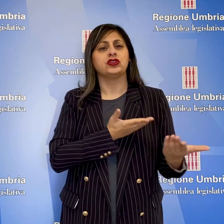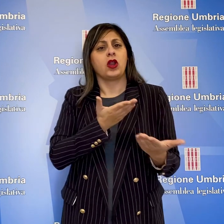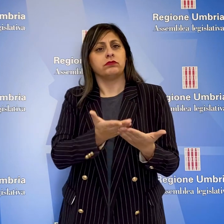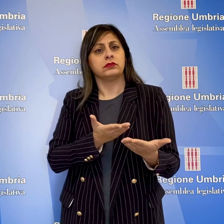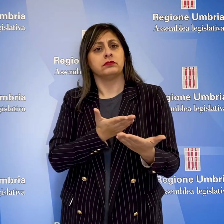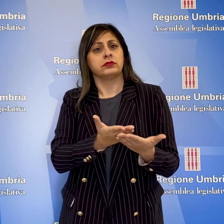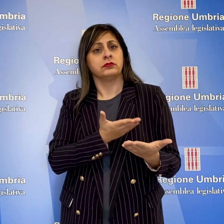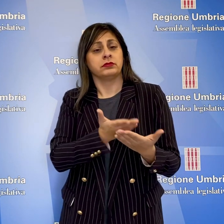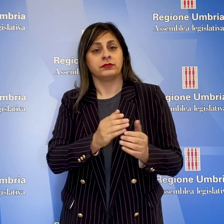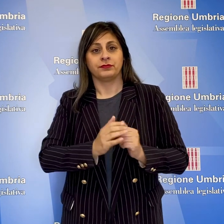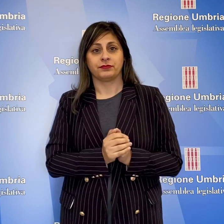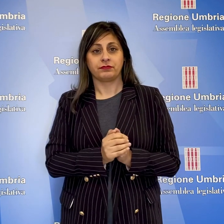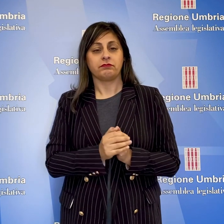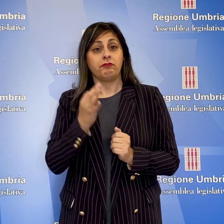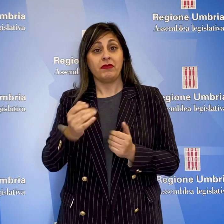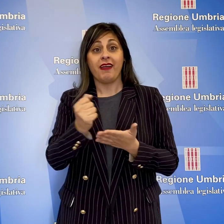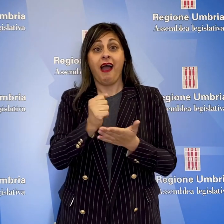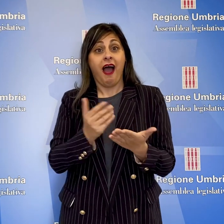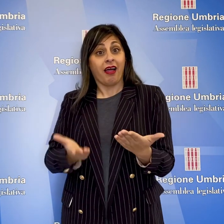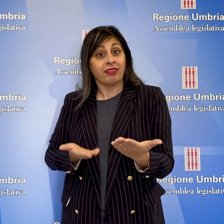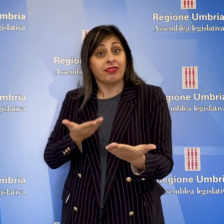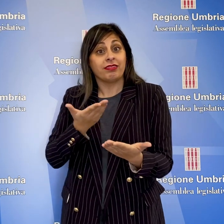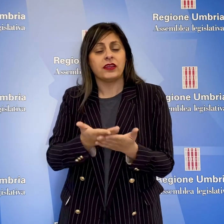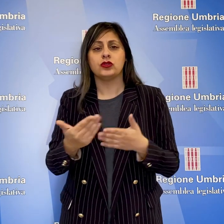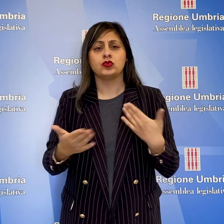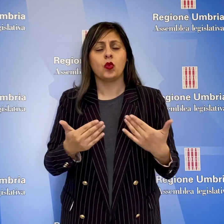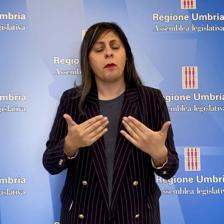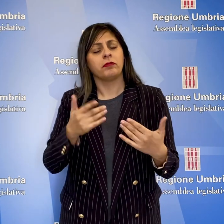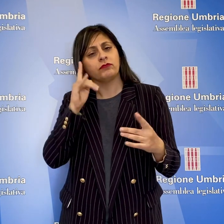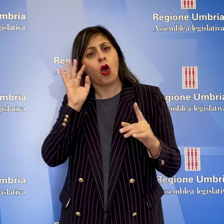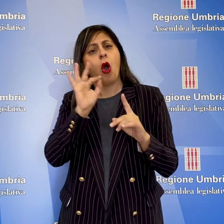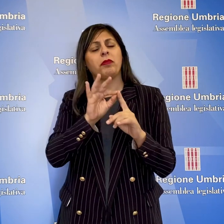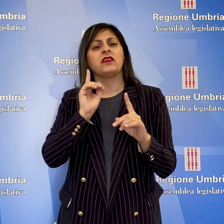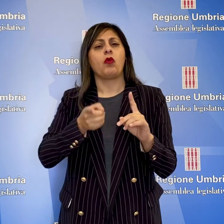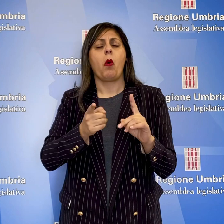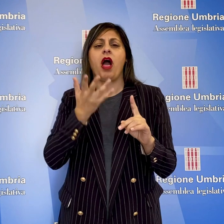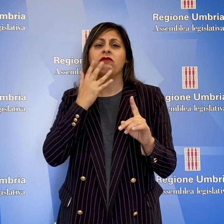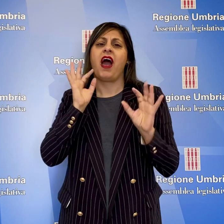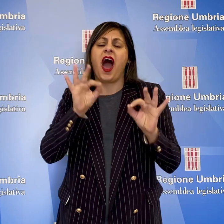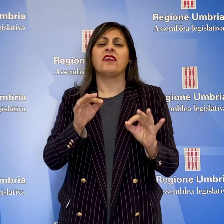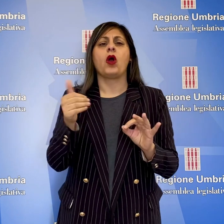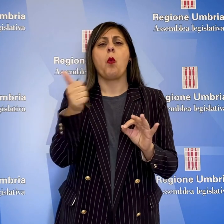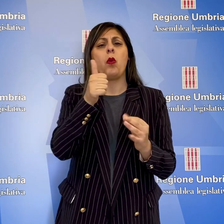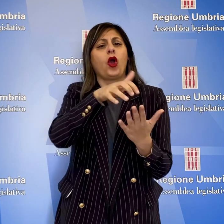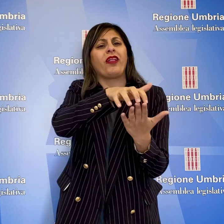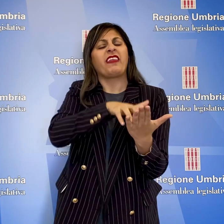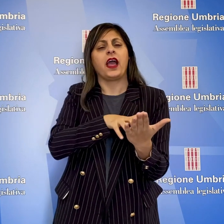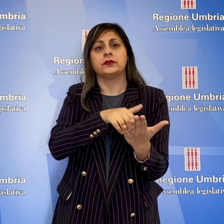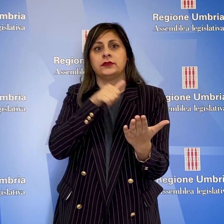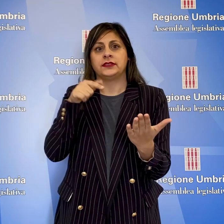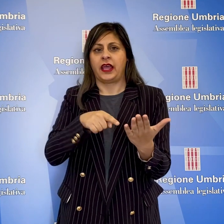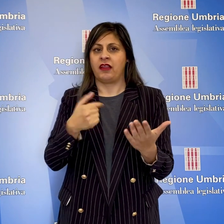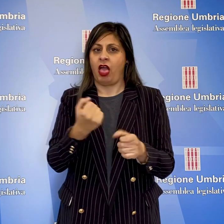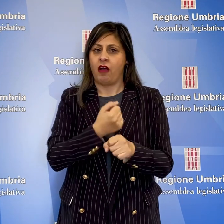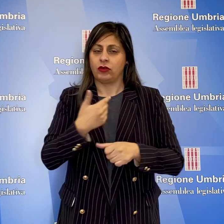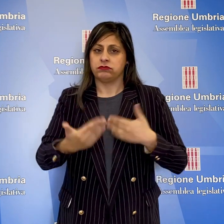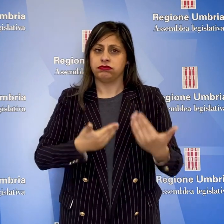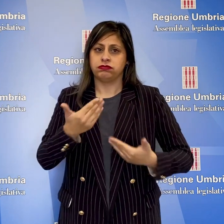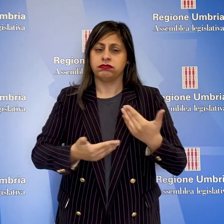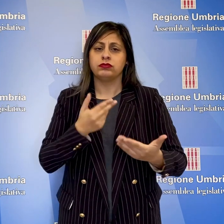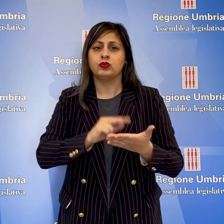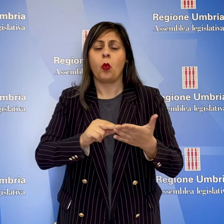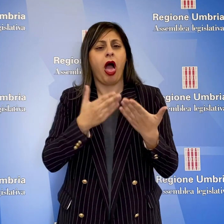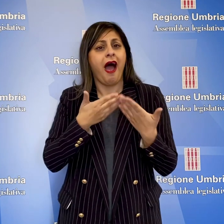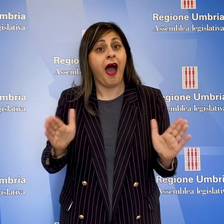opposizione. Sin dalla presentazione degli atti è emerso l'intento di giungere a un unico testo funzionale ad ottimizzare la